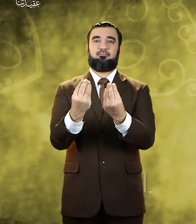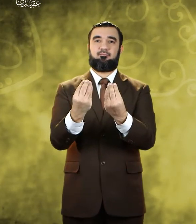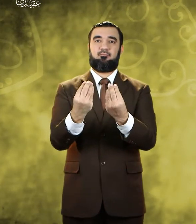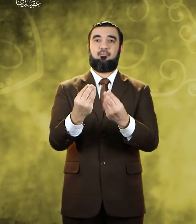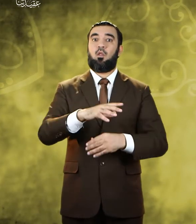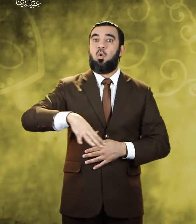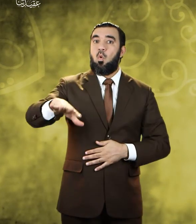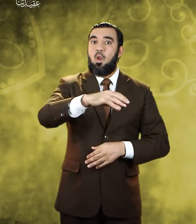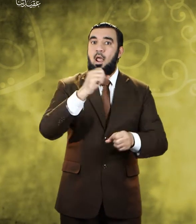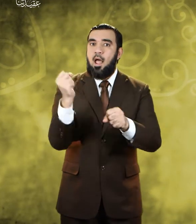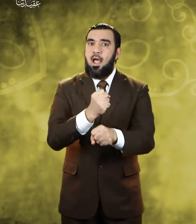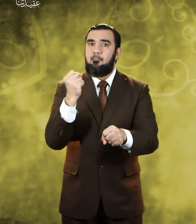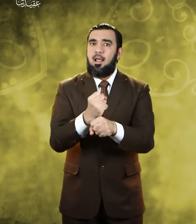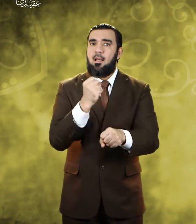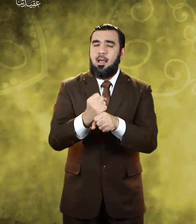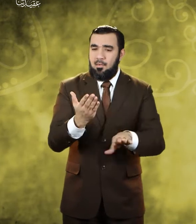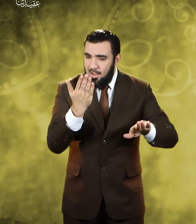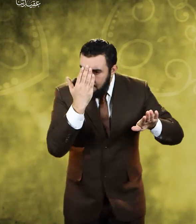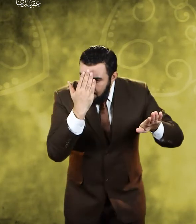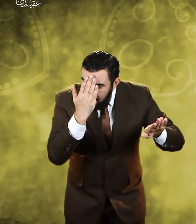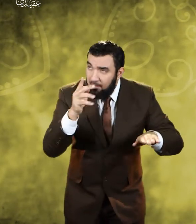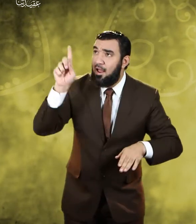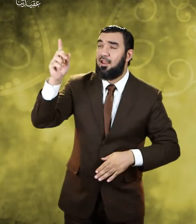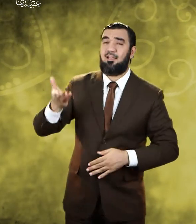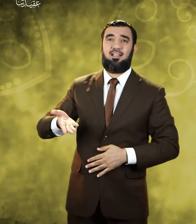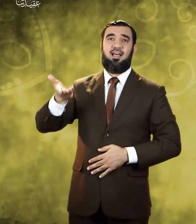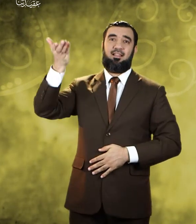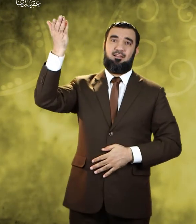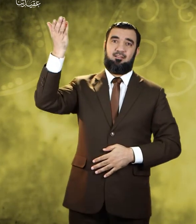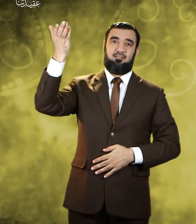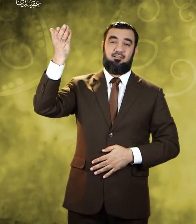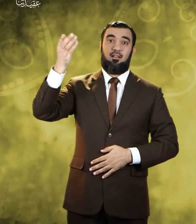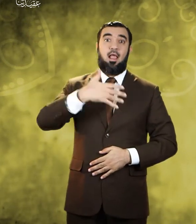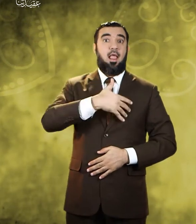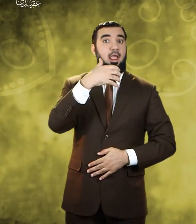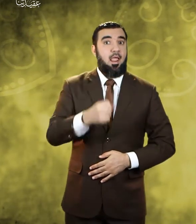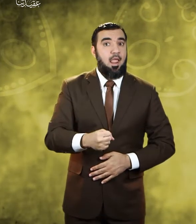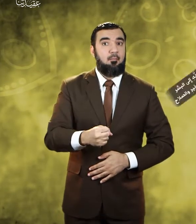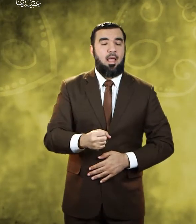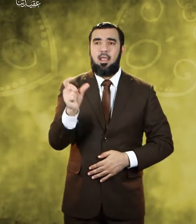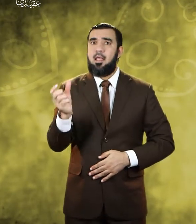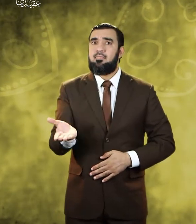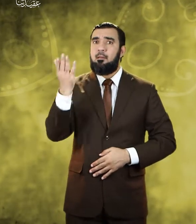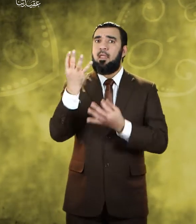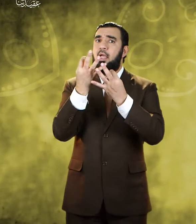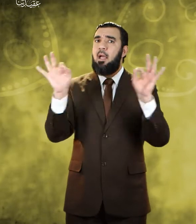الحميدة وفي الاجتهاد في مجال العبادة لله تعالى الإيمان